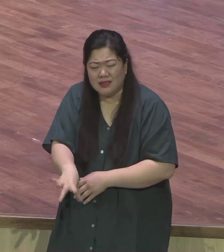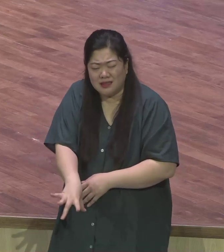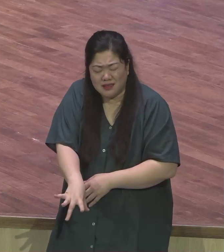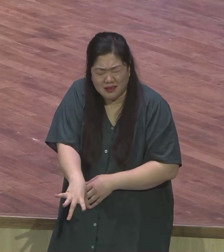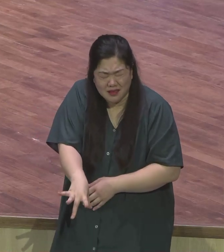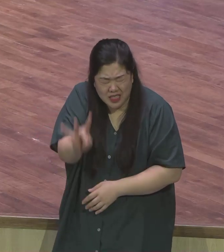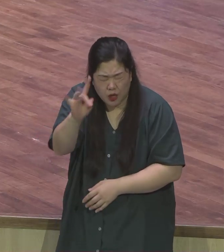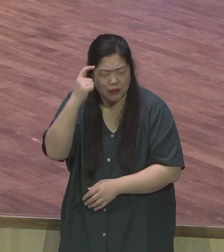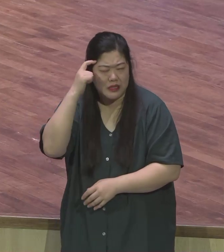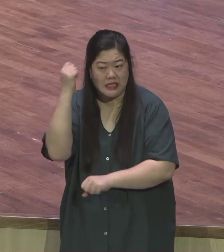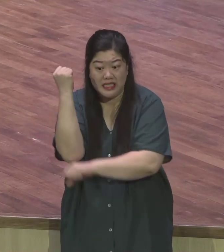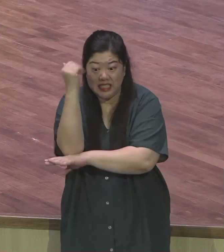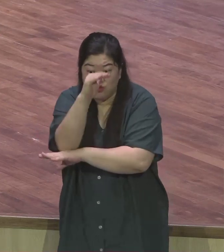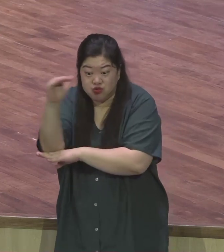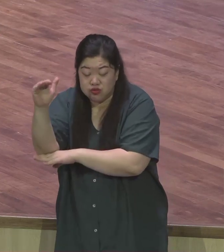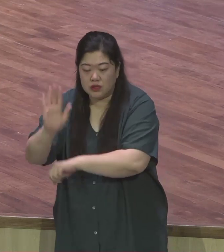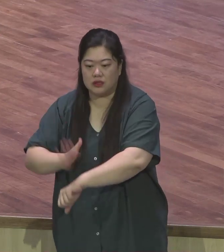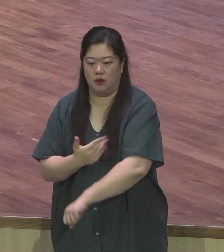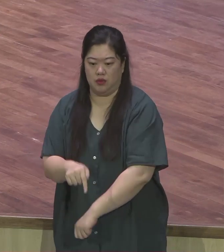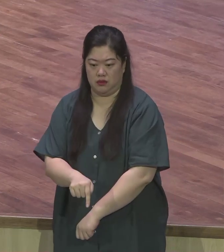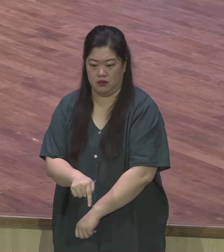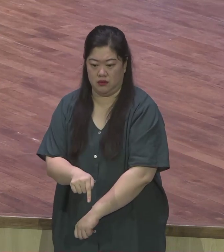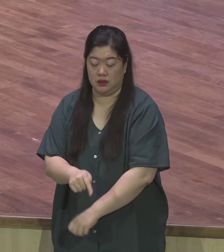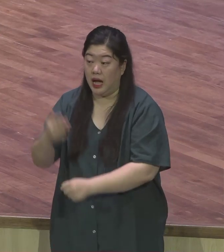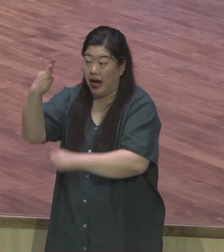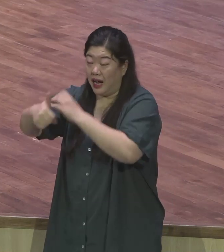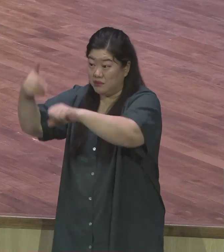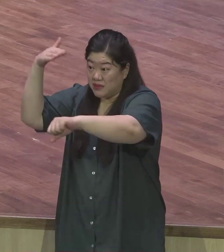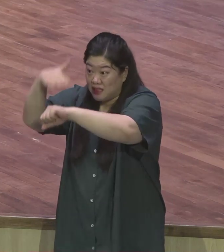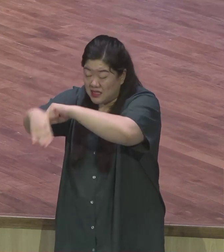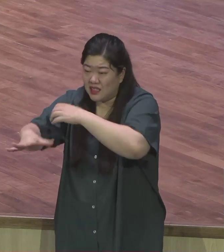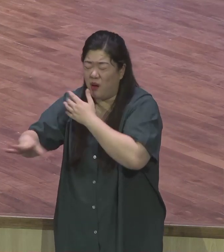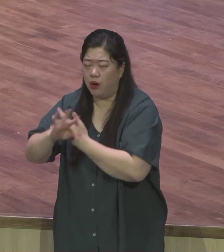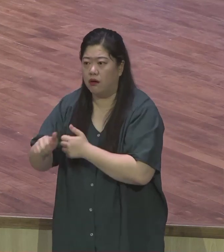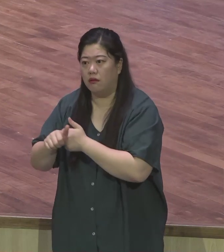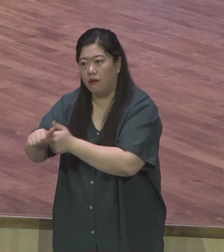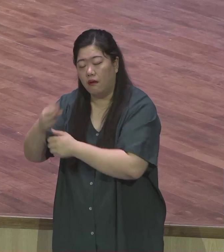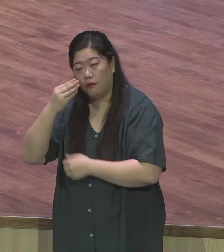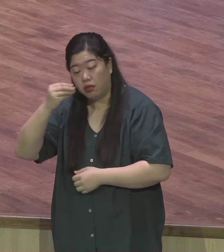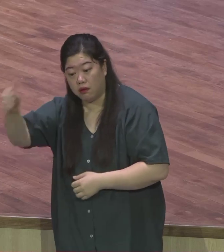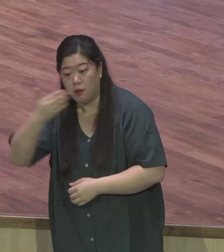아니라 나로부터 출발해서 내 힘으로 대결을 해보려고 하니 계산이 나오지 않은 것입니다